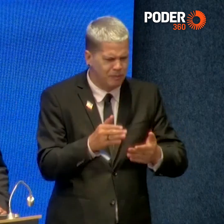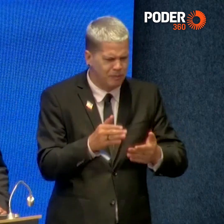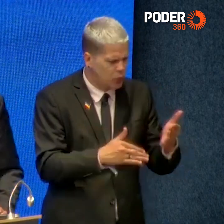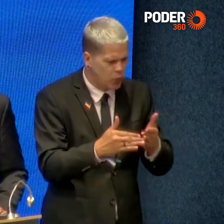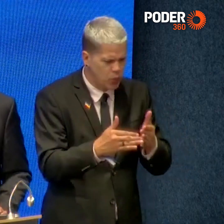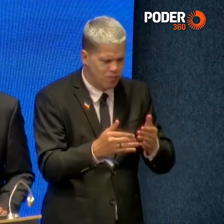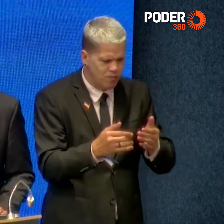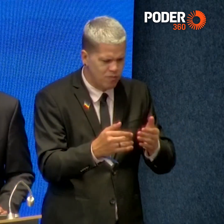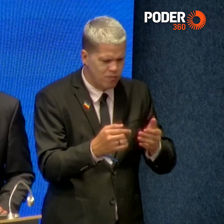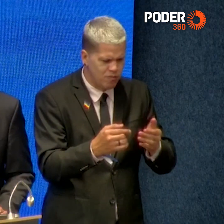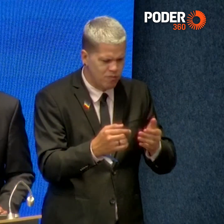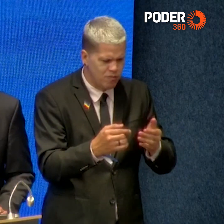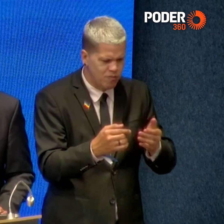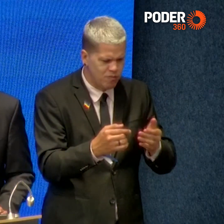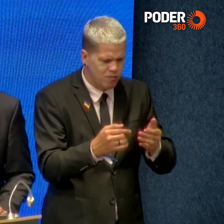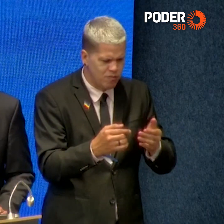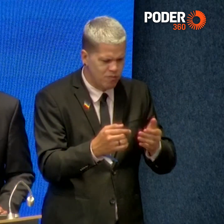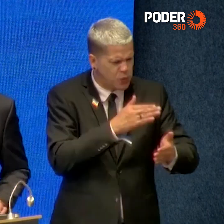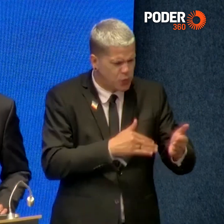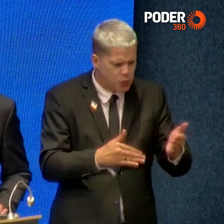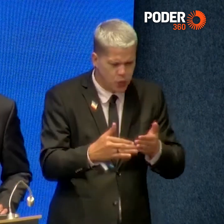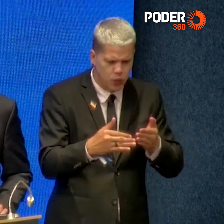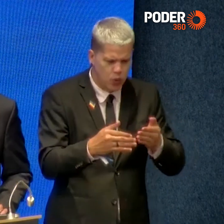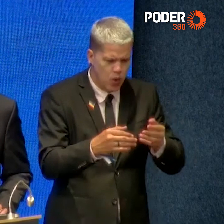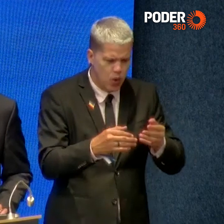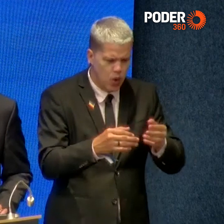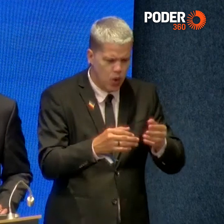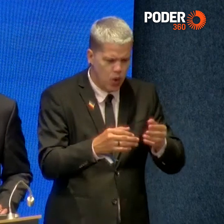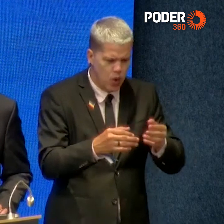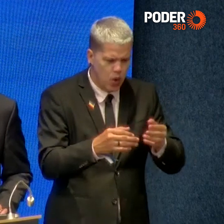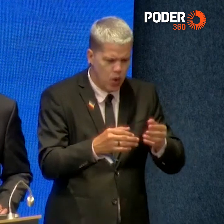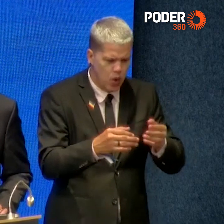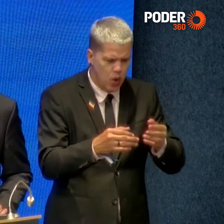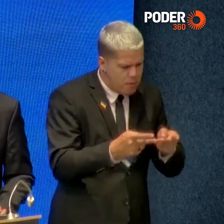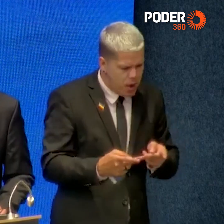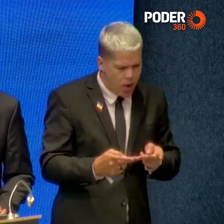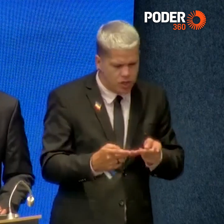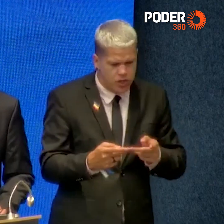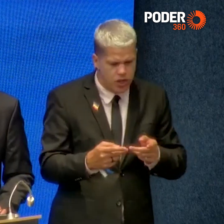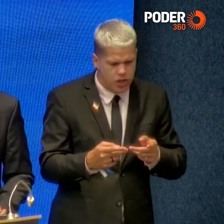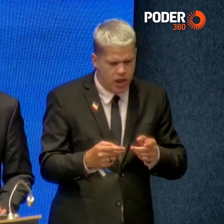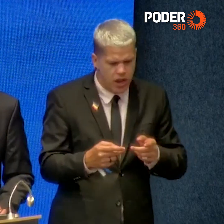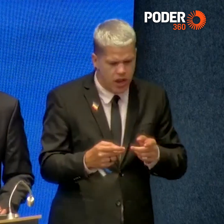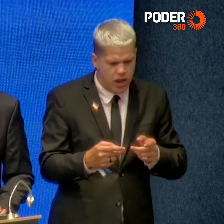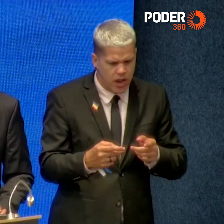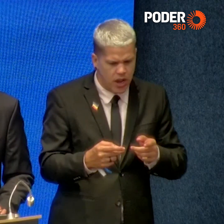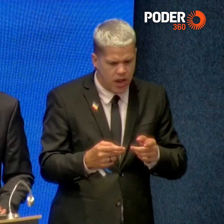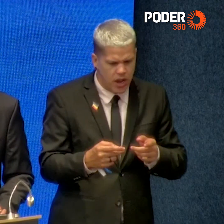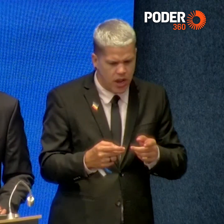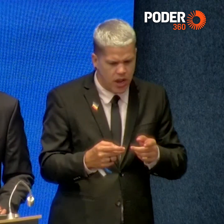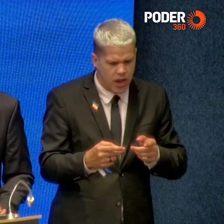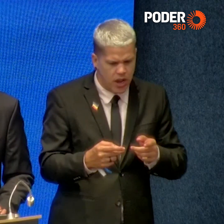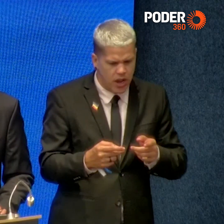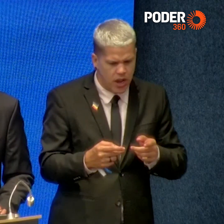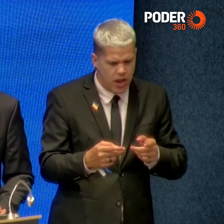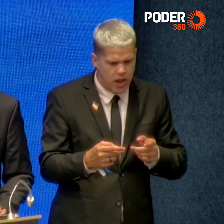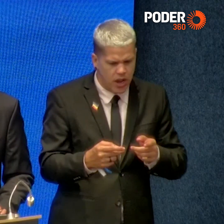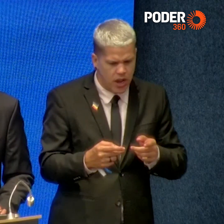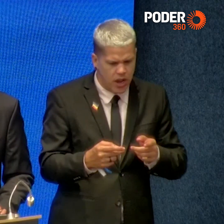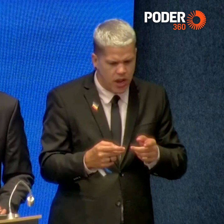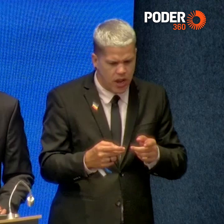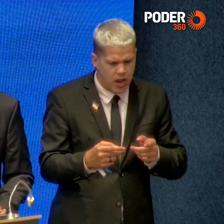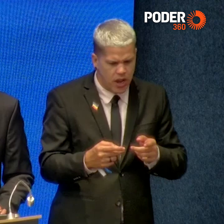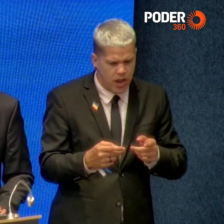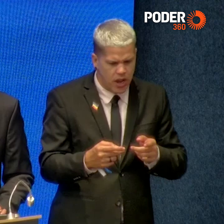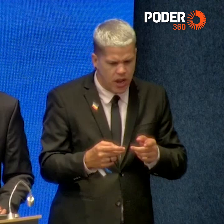nosso país. Sobretudo, a hierarquização das propriedades e a alocação de recursos de viabilização, de